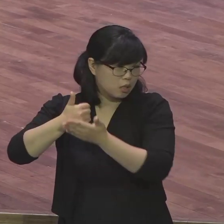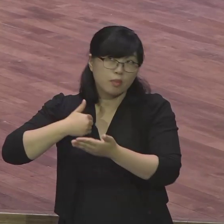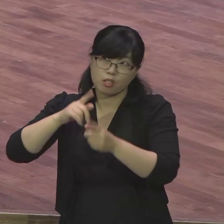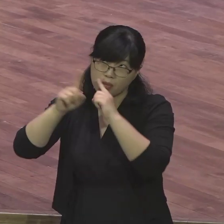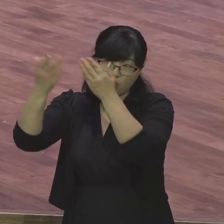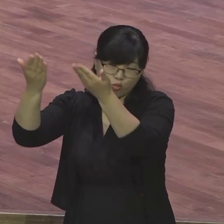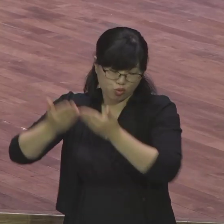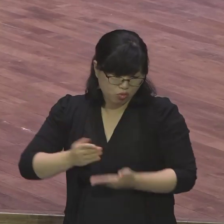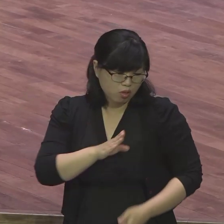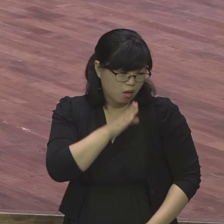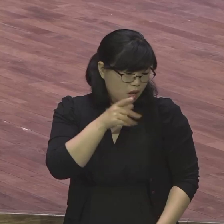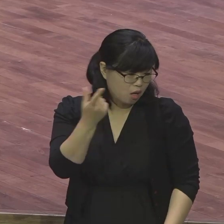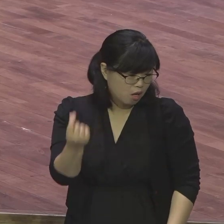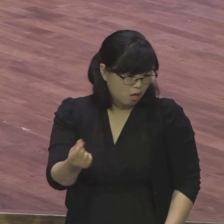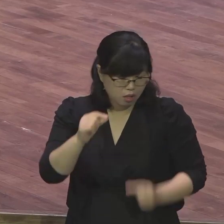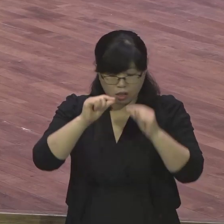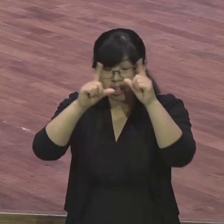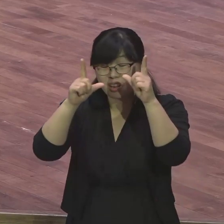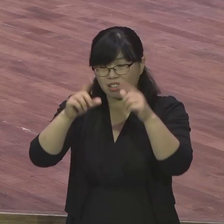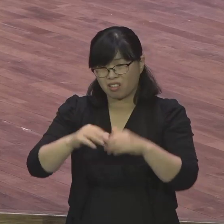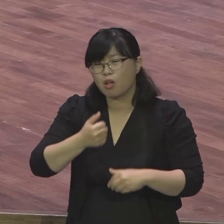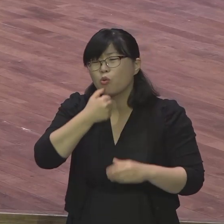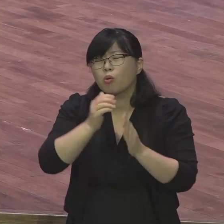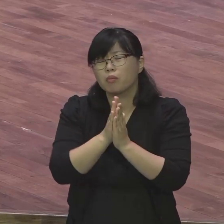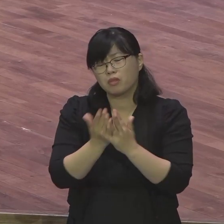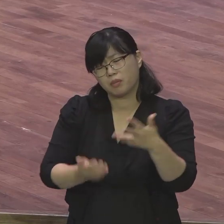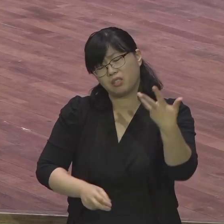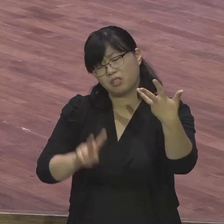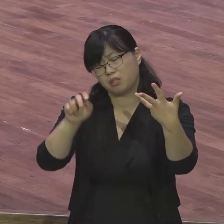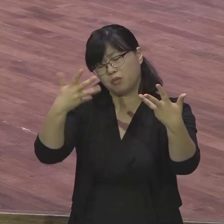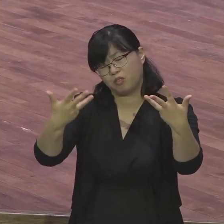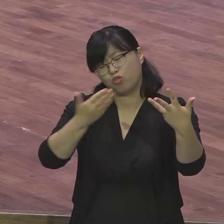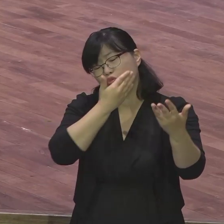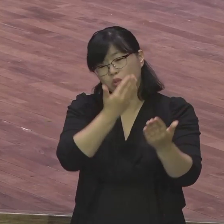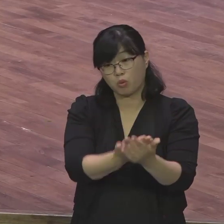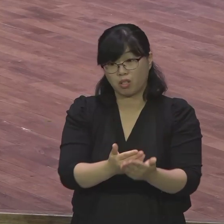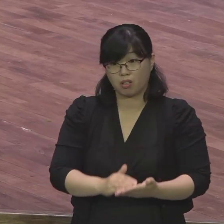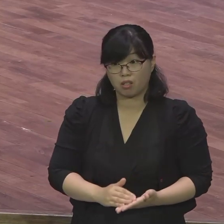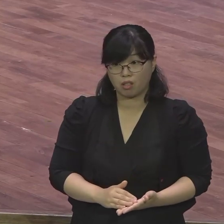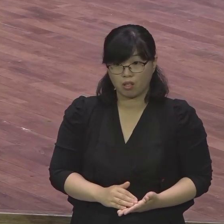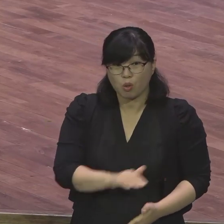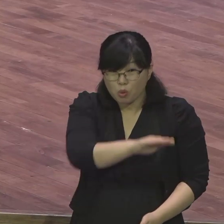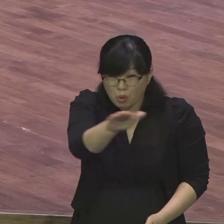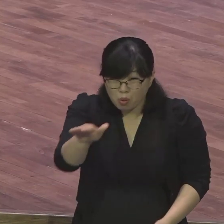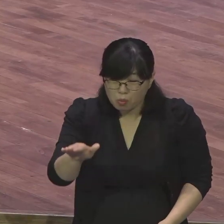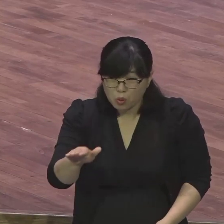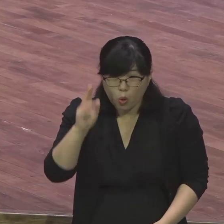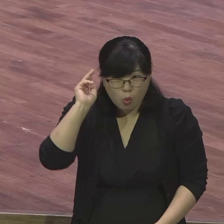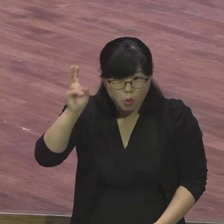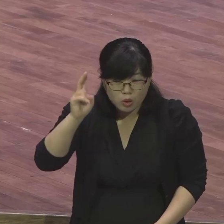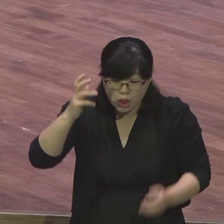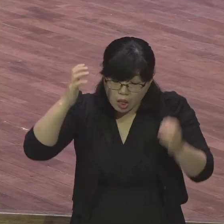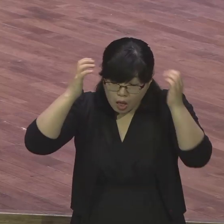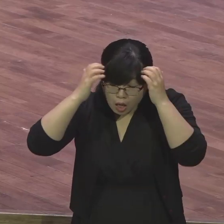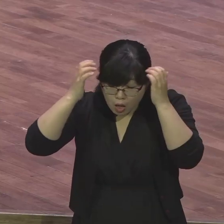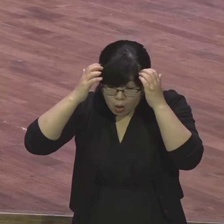속에서 제가 다 경험한 거예요 이 찬송을 부르는데 너 근심 걱정